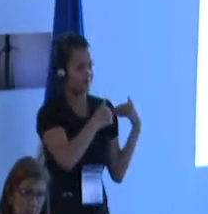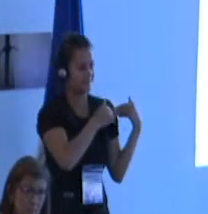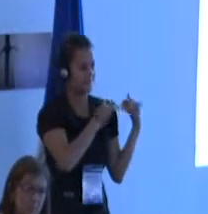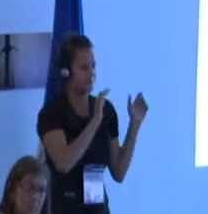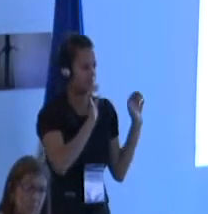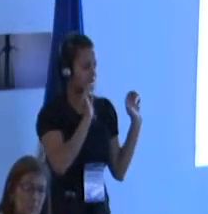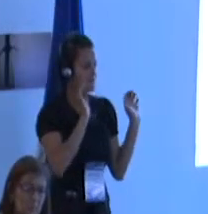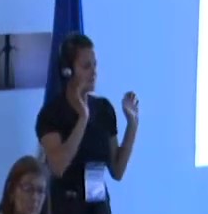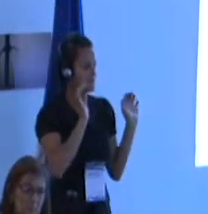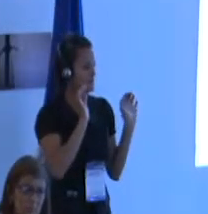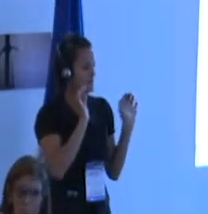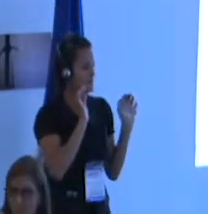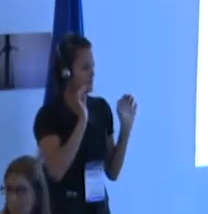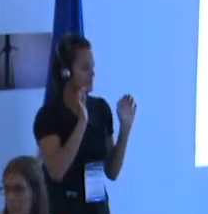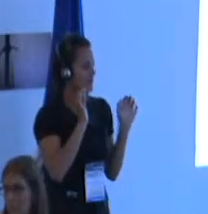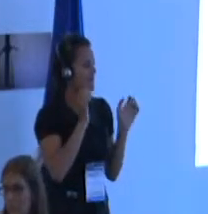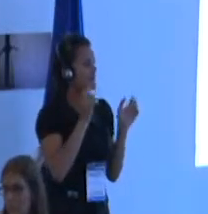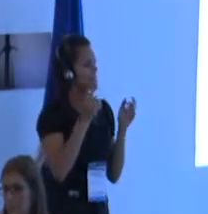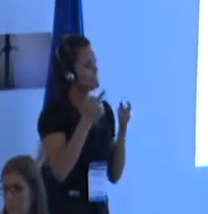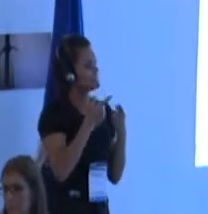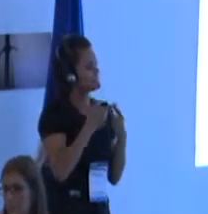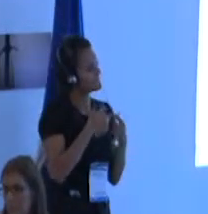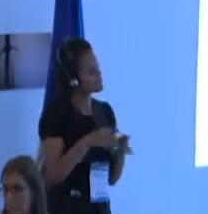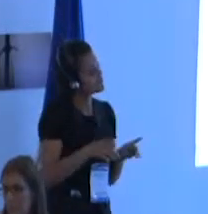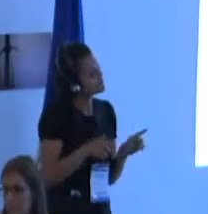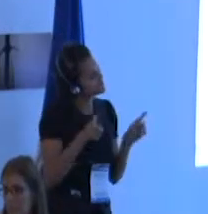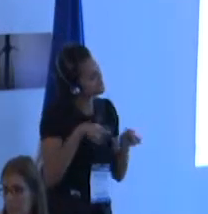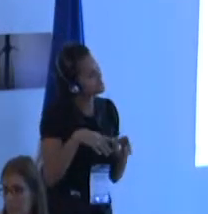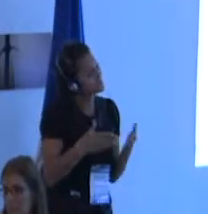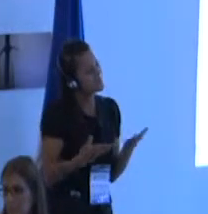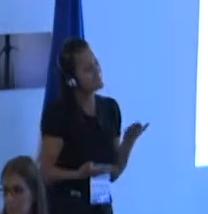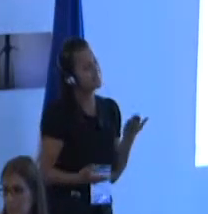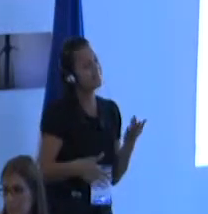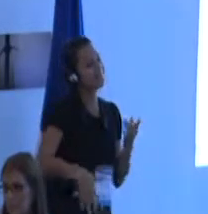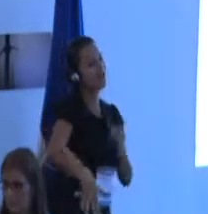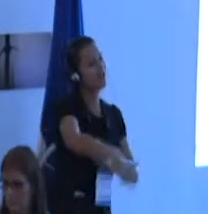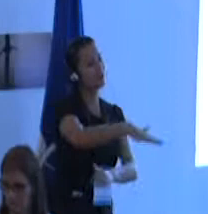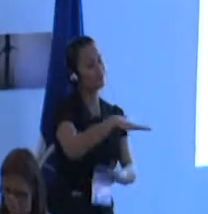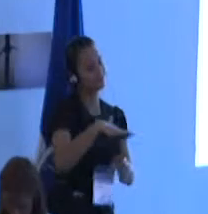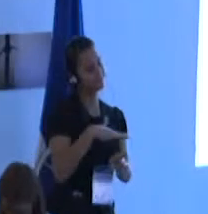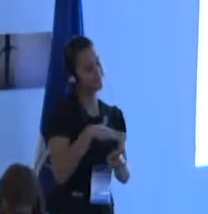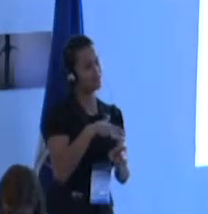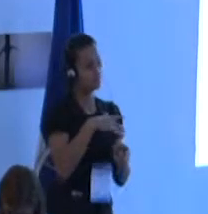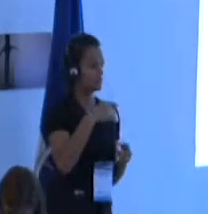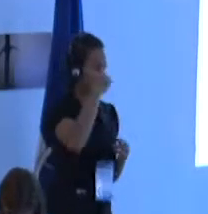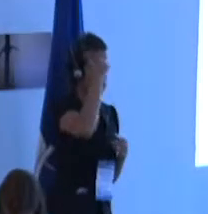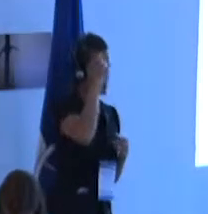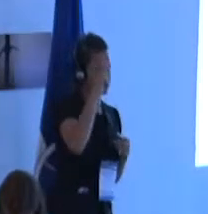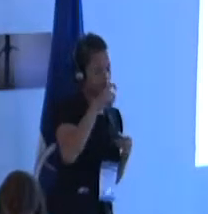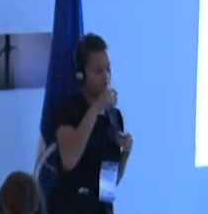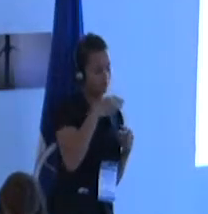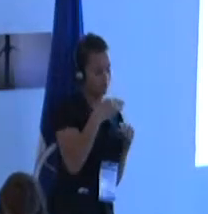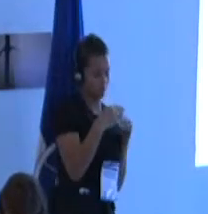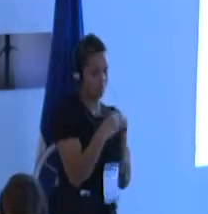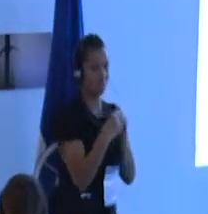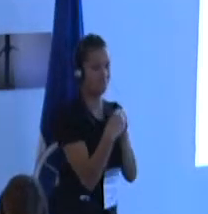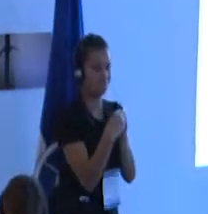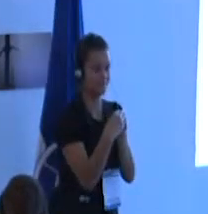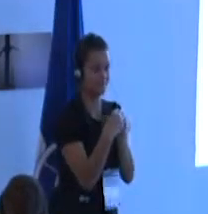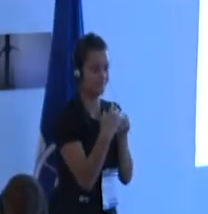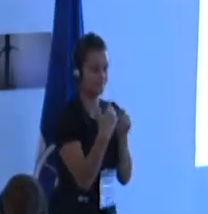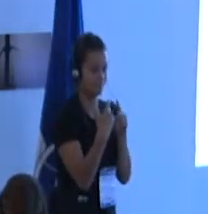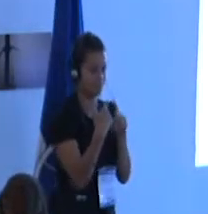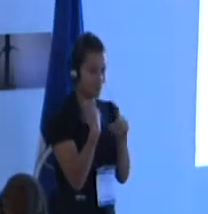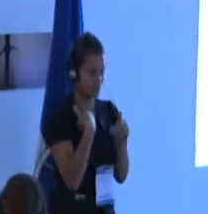Diciendo que esto depende tanto del contexto que al docente le toca adaptarse. Por supuesto esta respuesta no es satisfactoria.